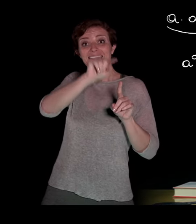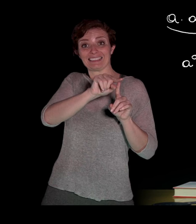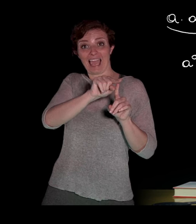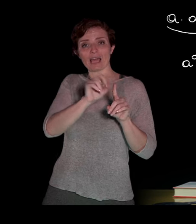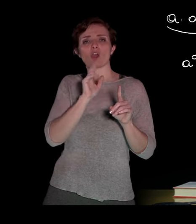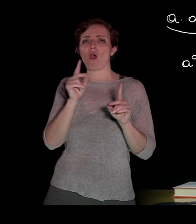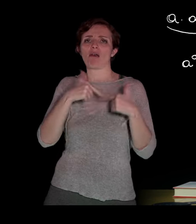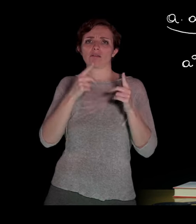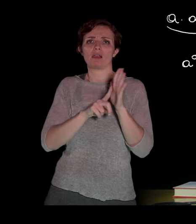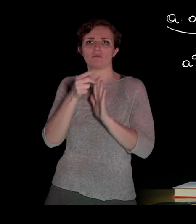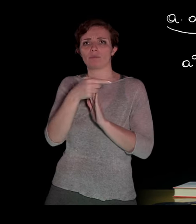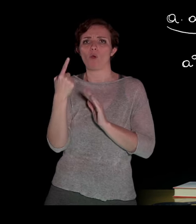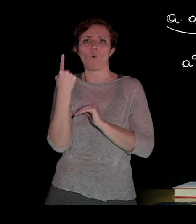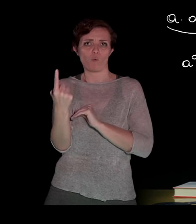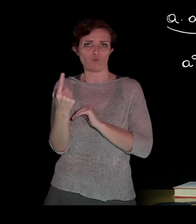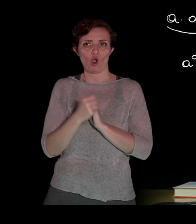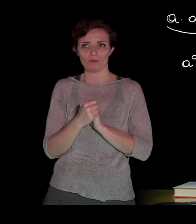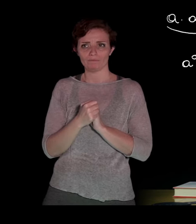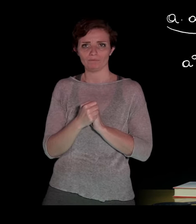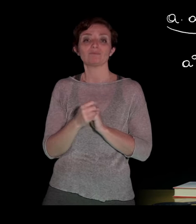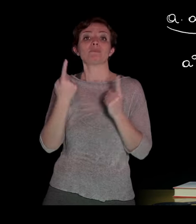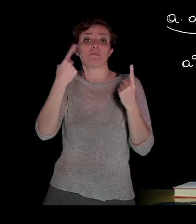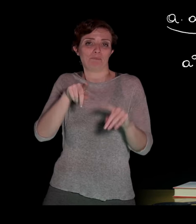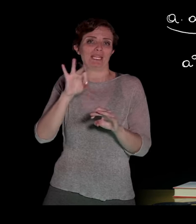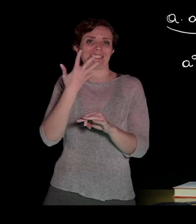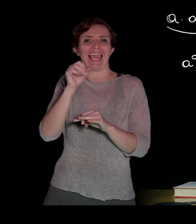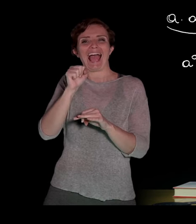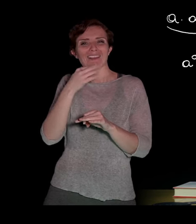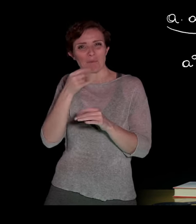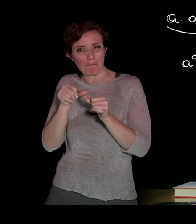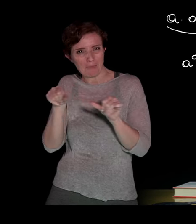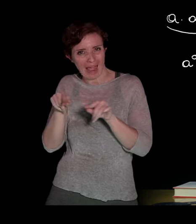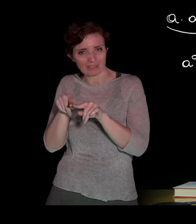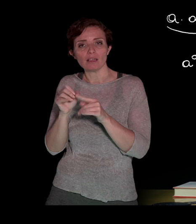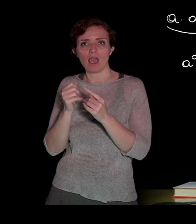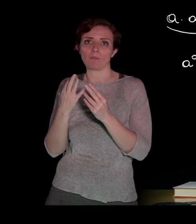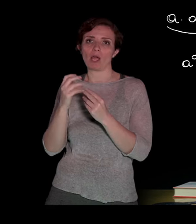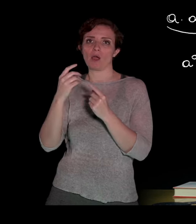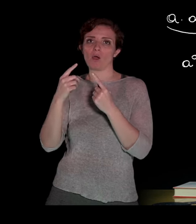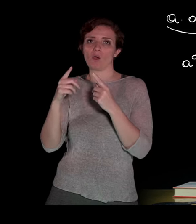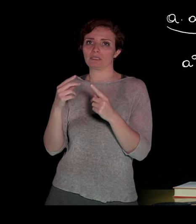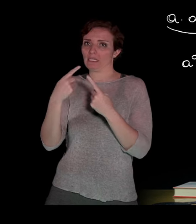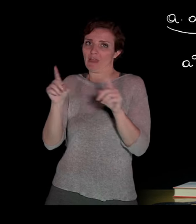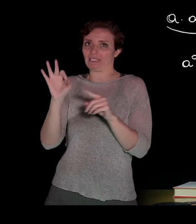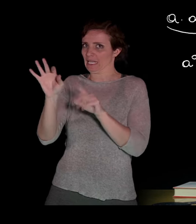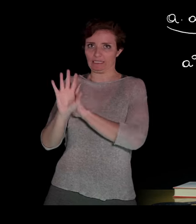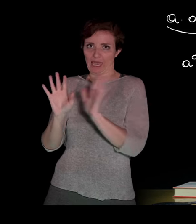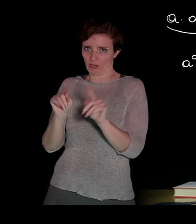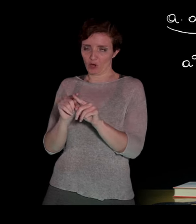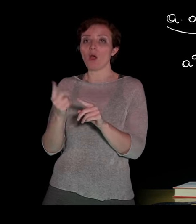0, that is 1. This, if A, the base is different from 0, and belongs to